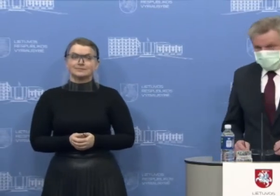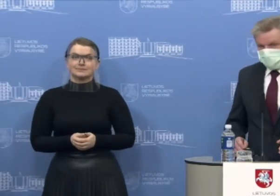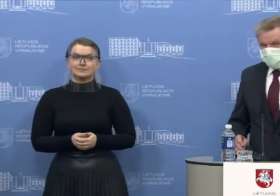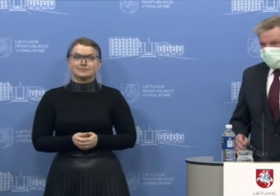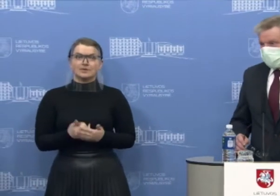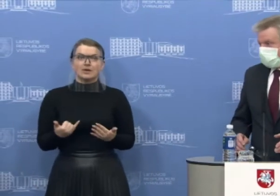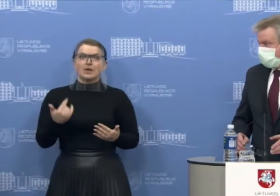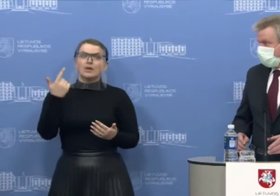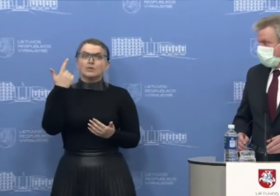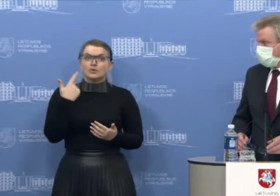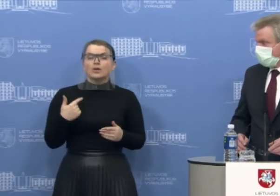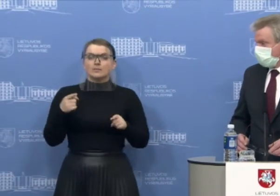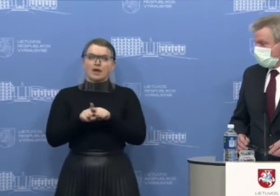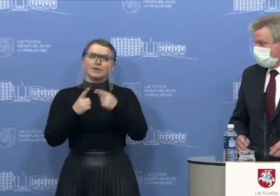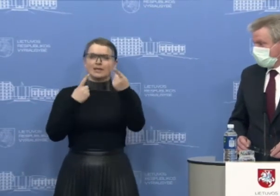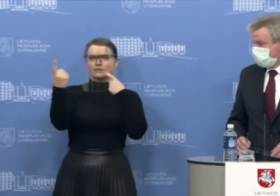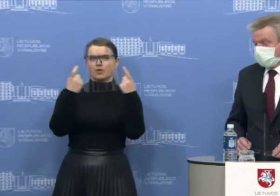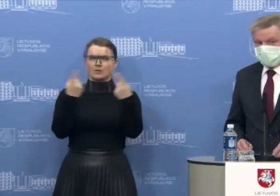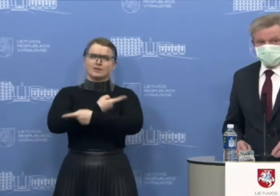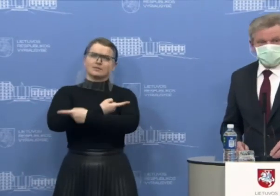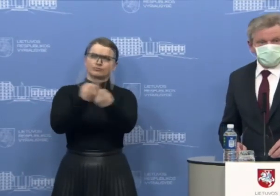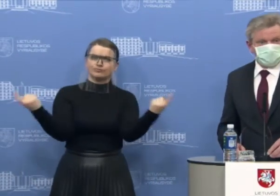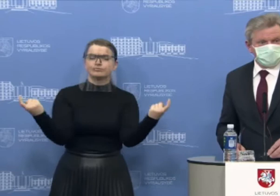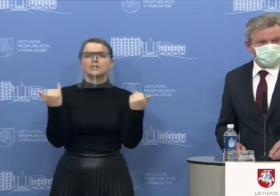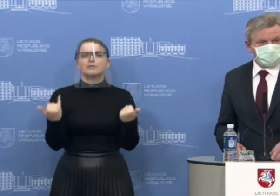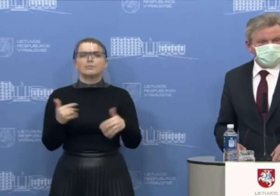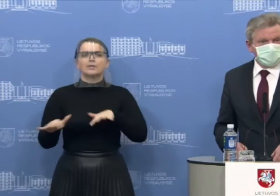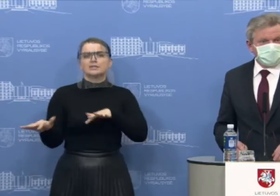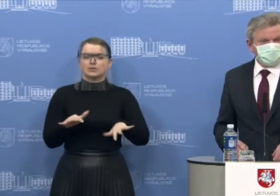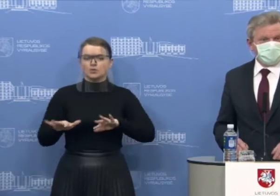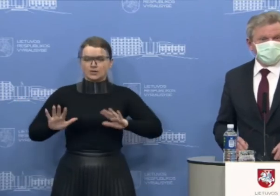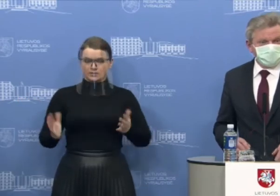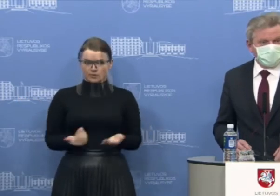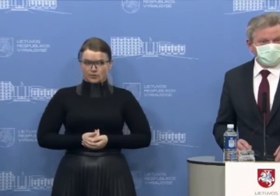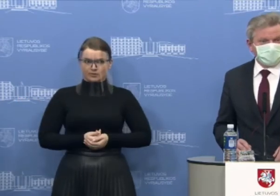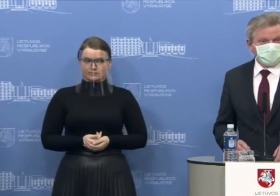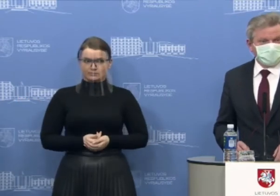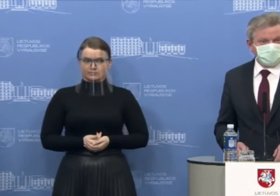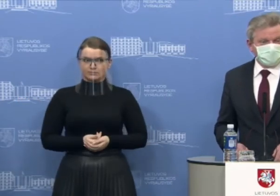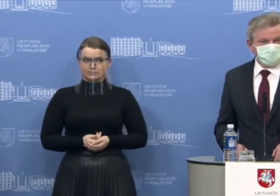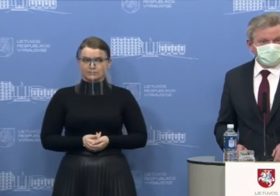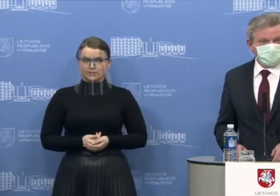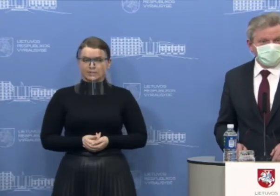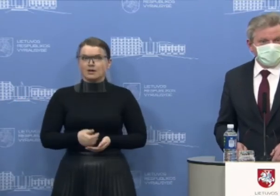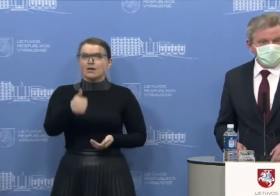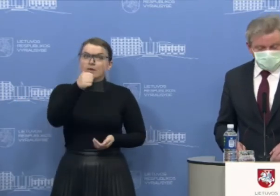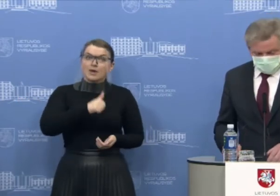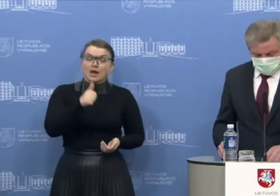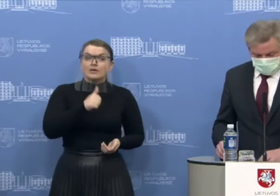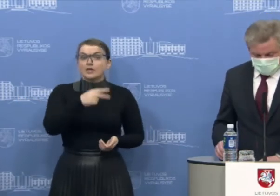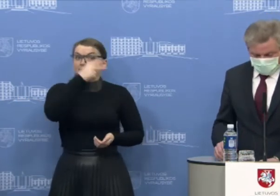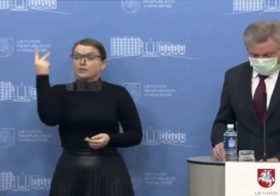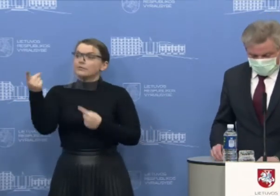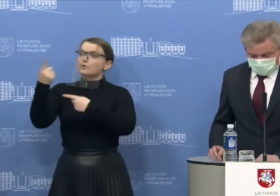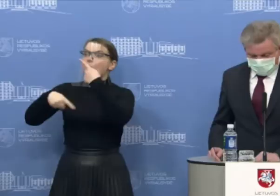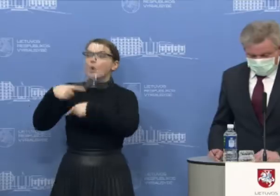Tiesiog norime informuoti, kokia šiai dienai yra situacija su galimybė grįžti į Tevinę,